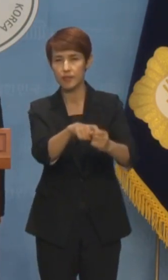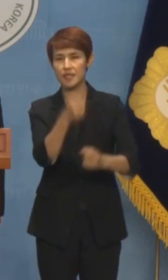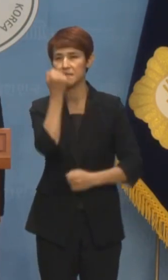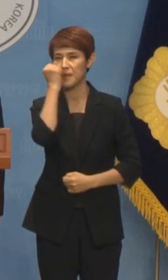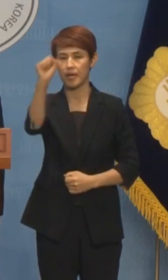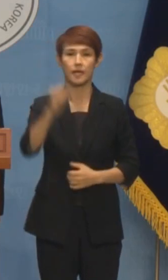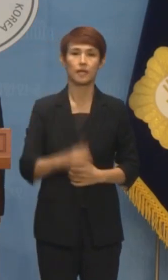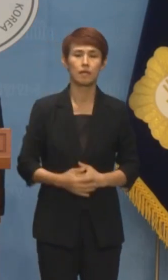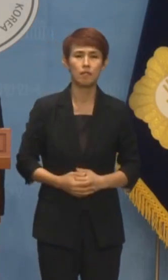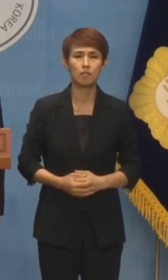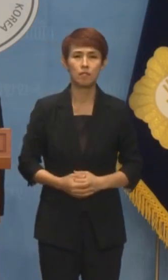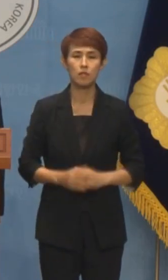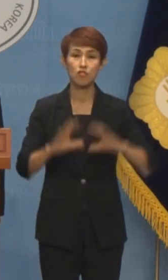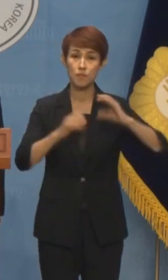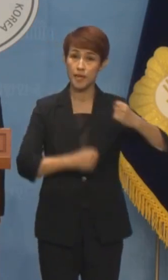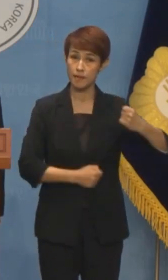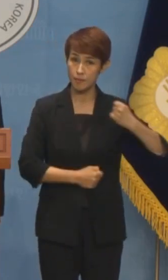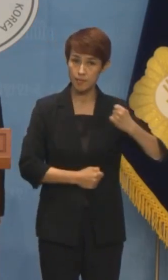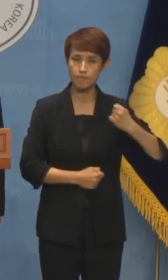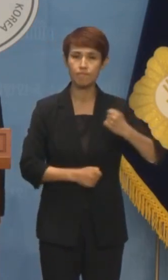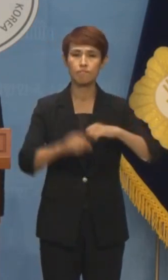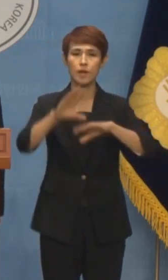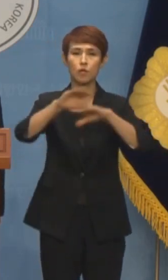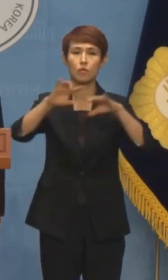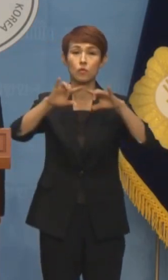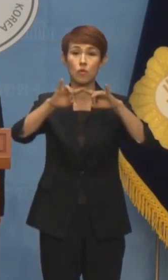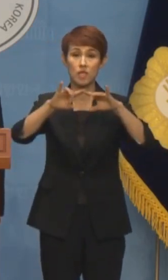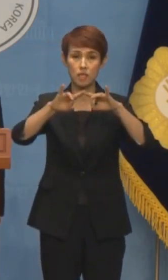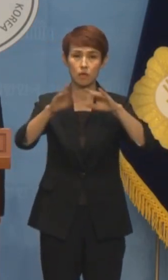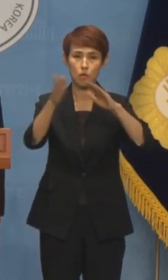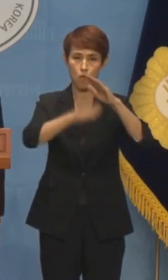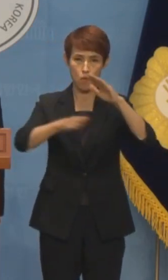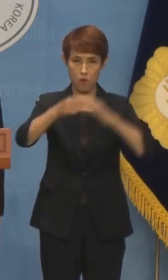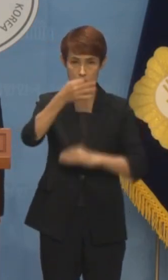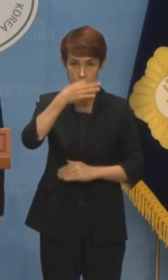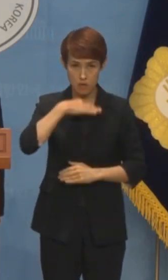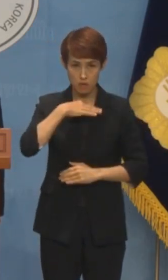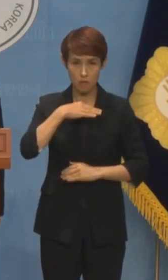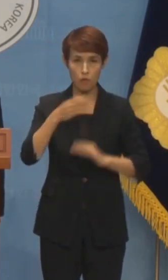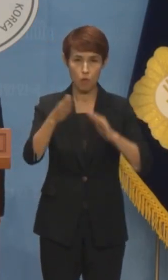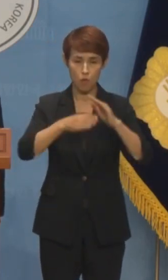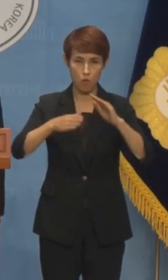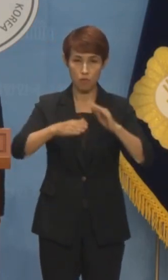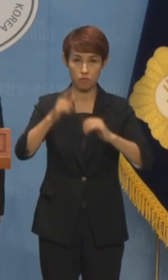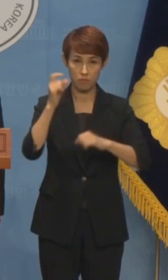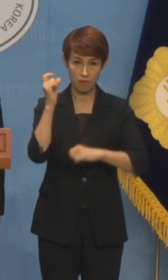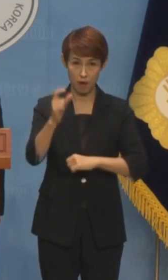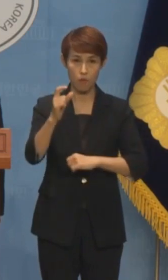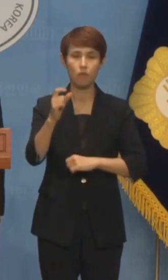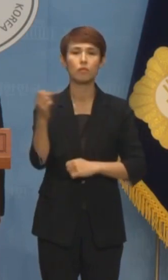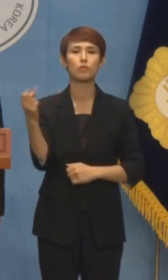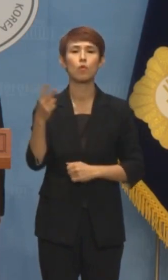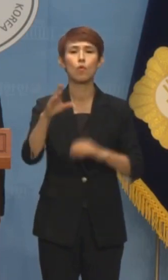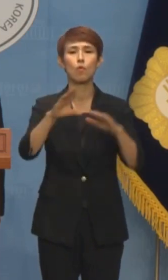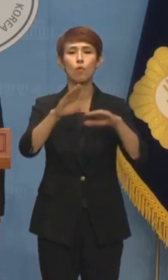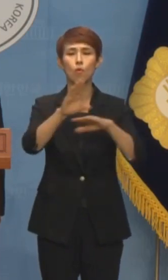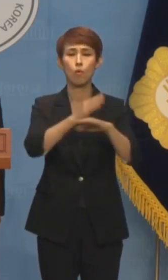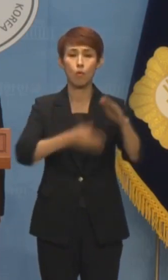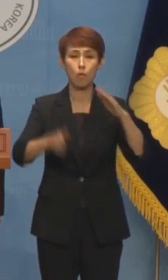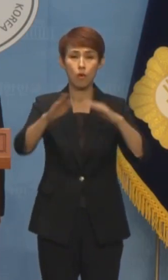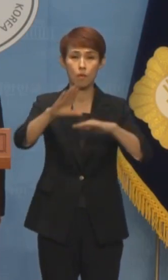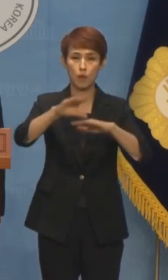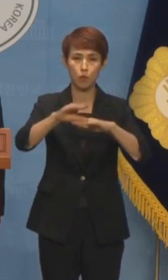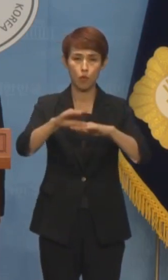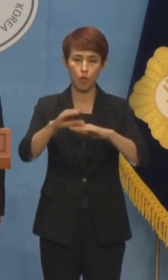국민의힘은 방송통신의 공익성 및 공공성 강화와 공영방송 정상화를